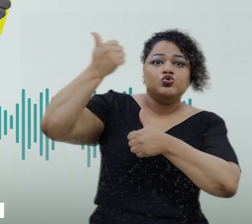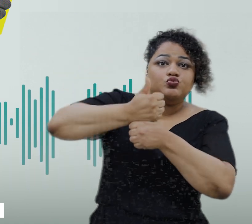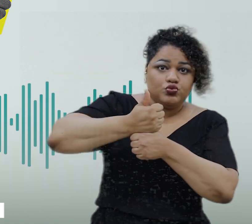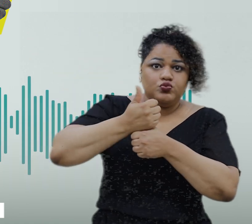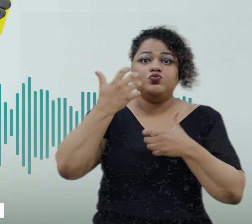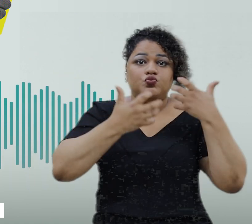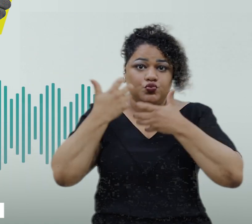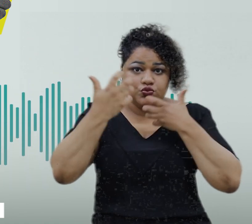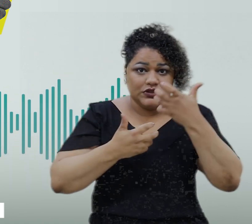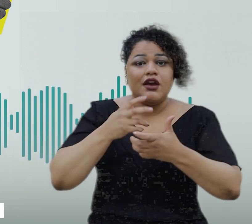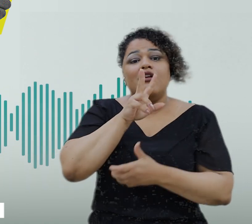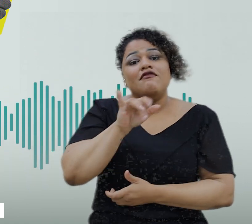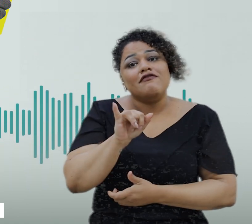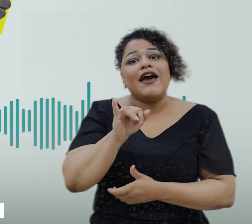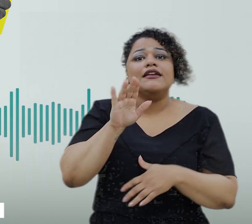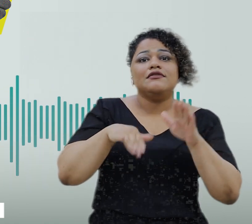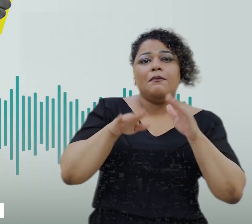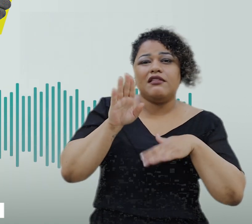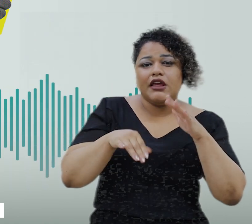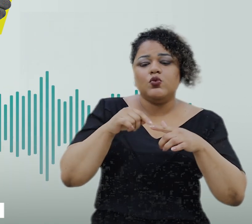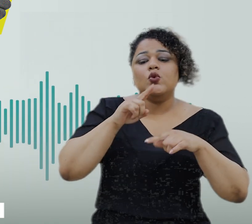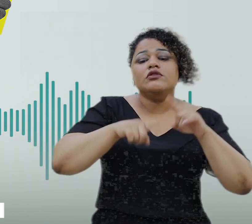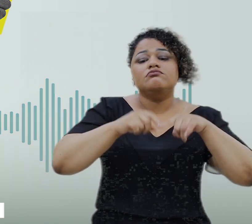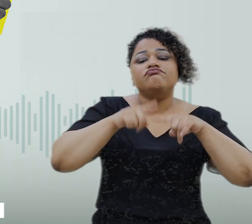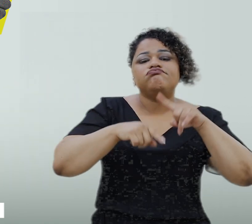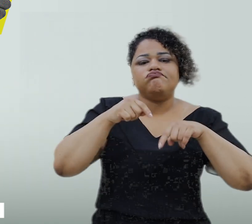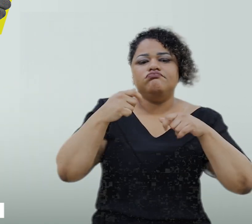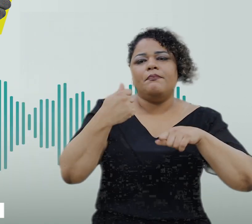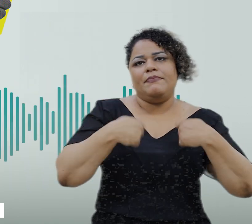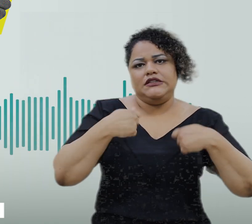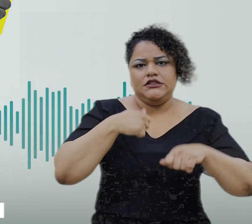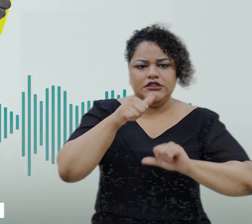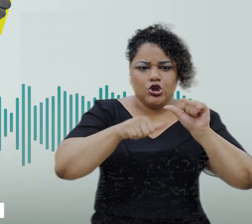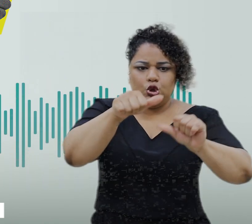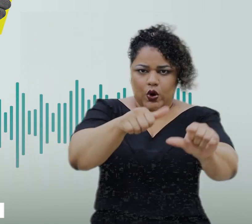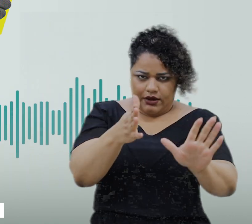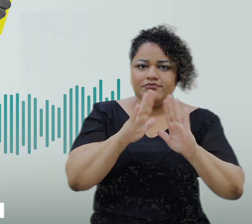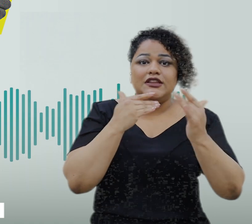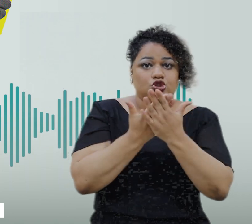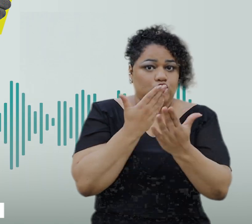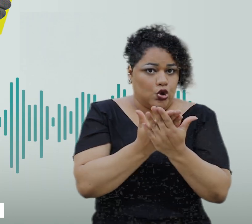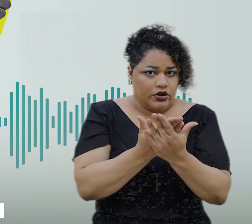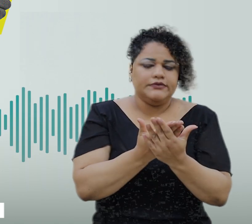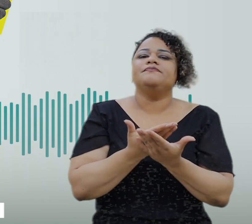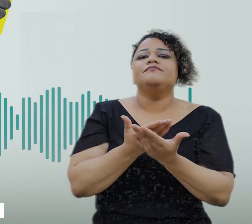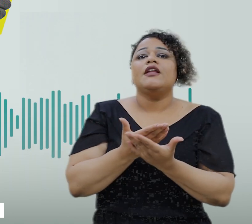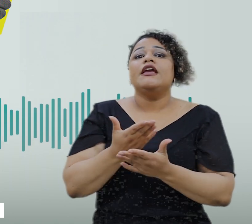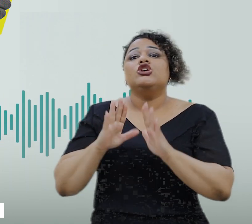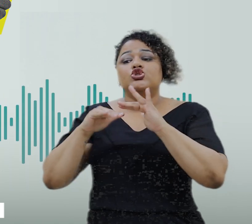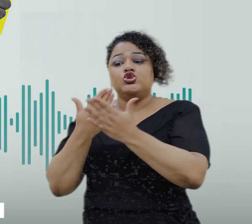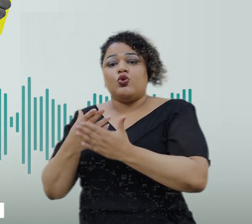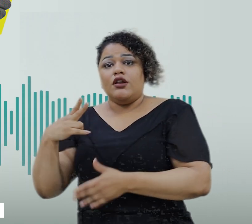acontecer de acordo com a necessidade de reposição dos equipamentos. Além das escolas públicas e privadas,